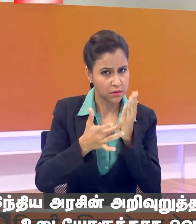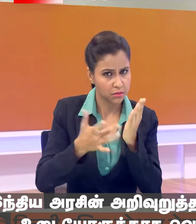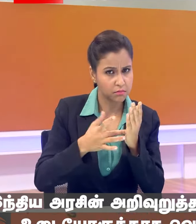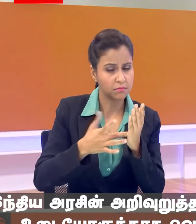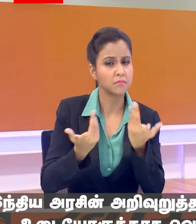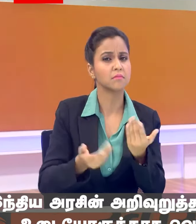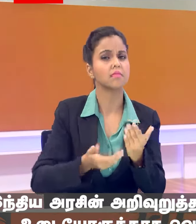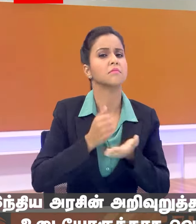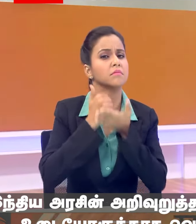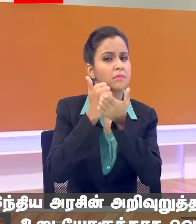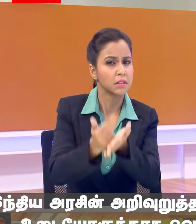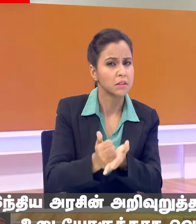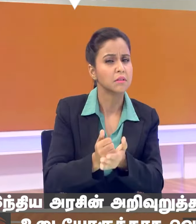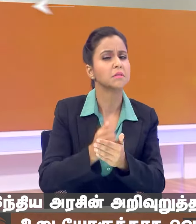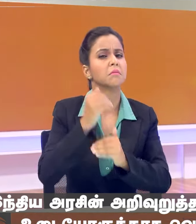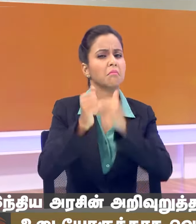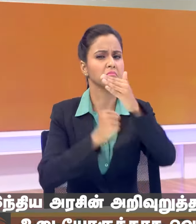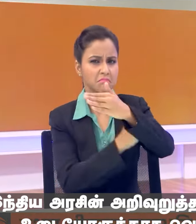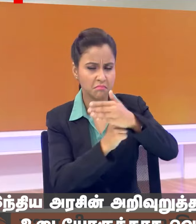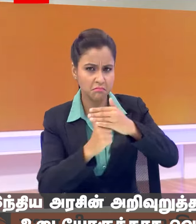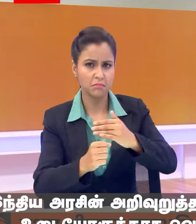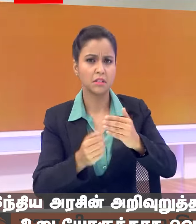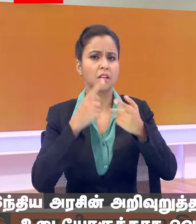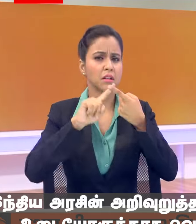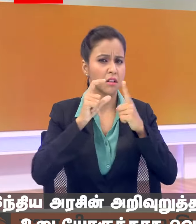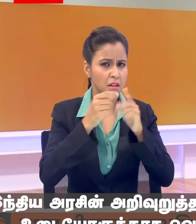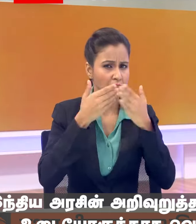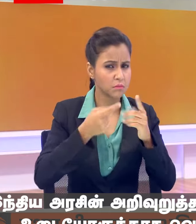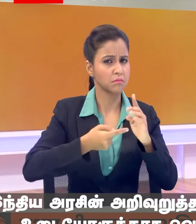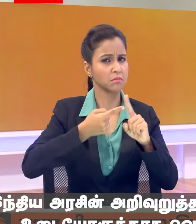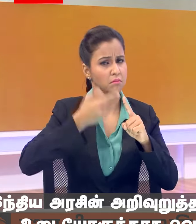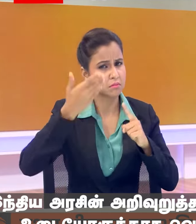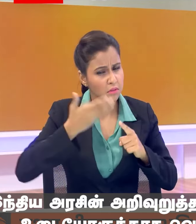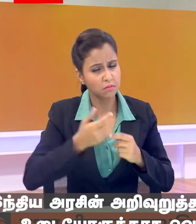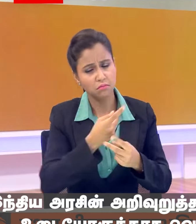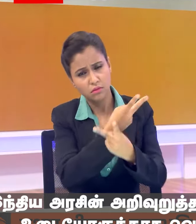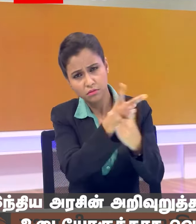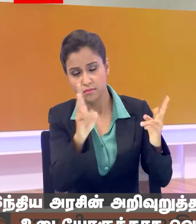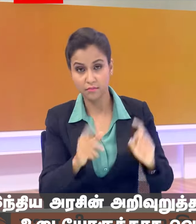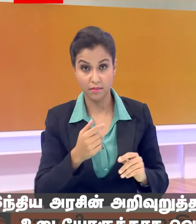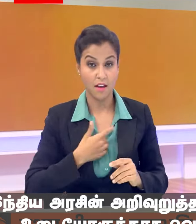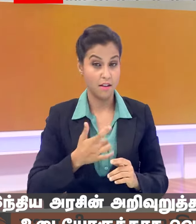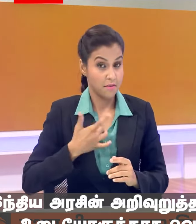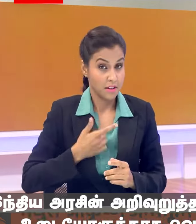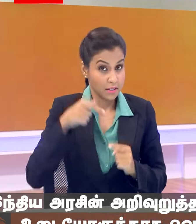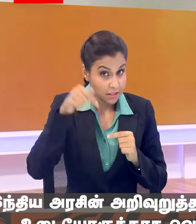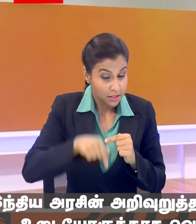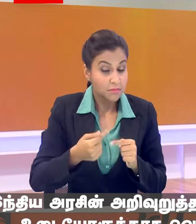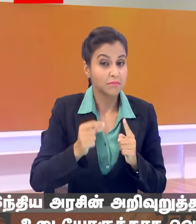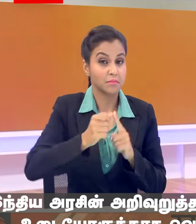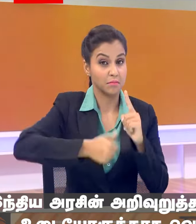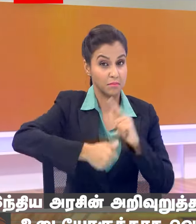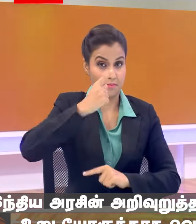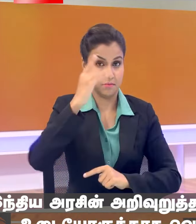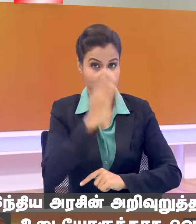शेत्रे में सहयोग करें कैपासिति बिल्टिंग ट्रेनिग एजुकेशन तो मुझे लगता है कि इस बार जब राश्टरपती जी आएंगे इन मुद्व पर बात